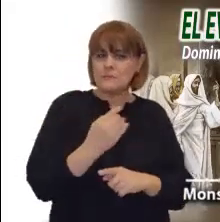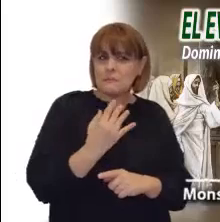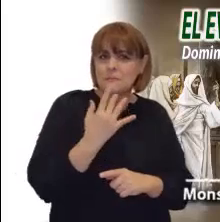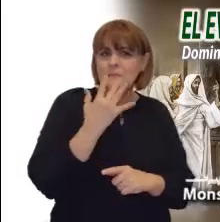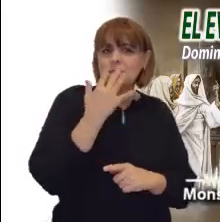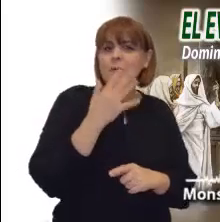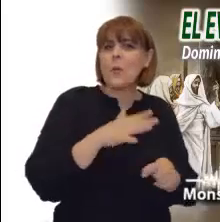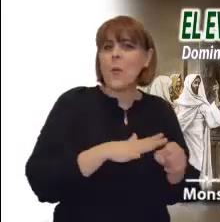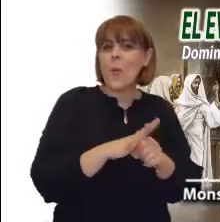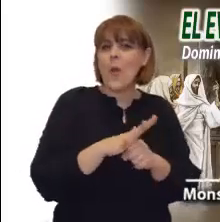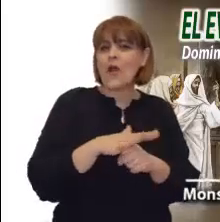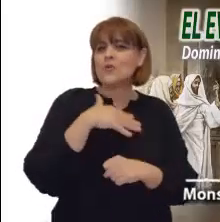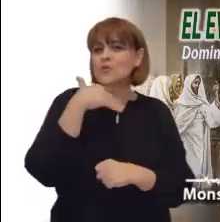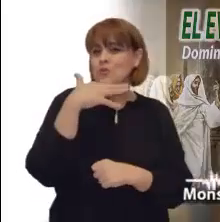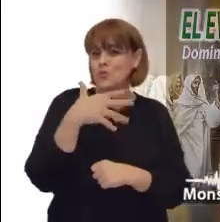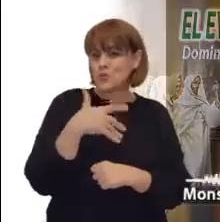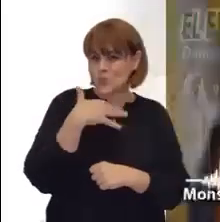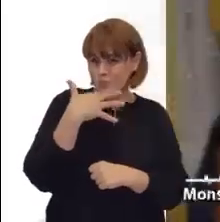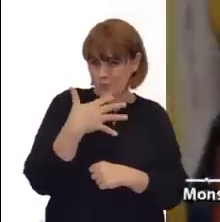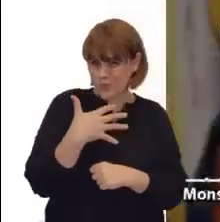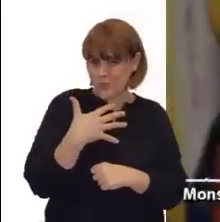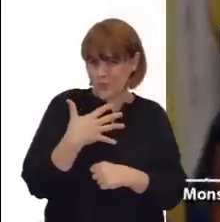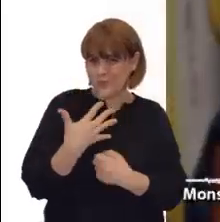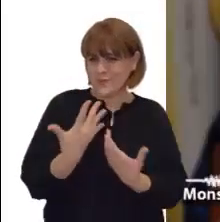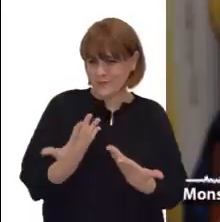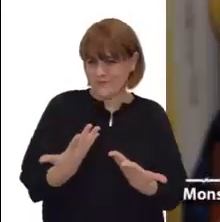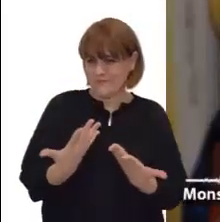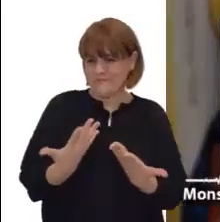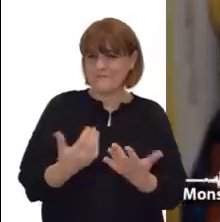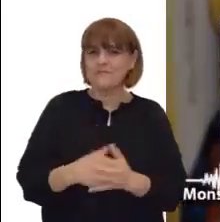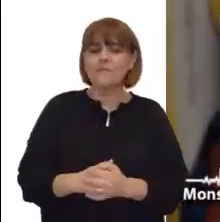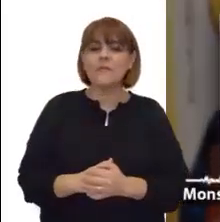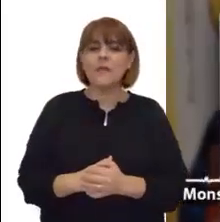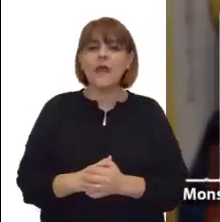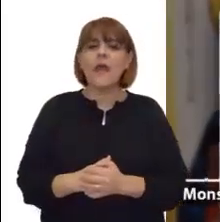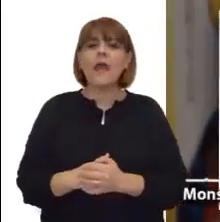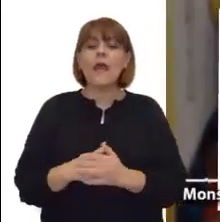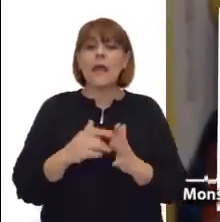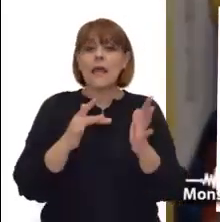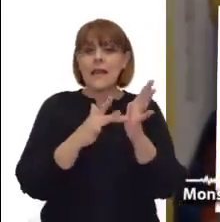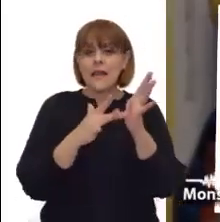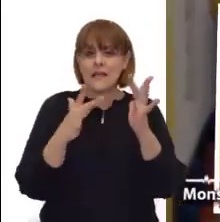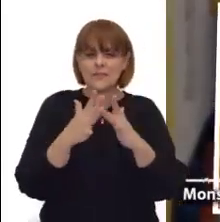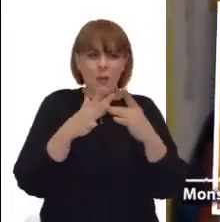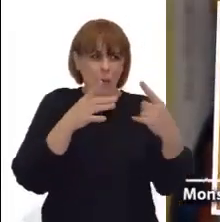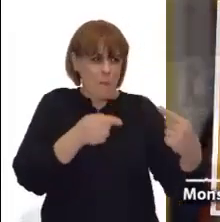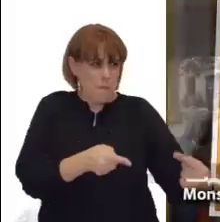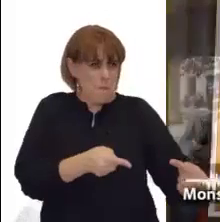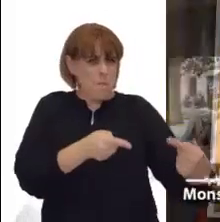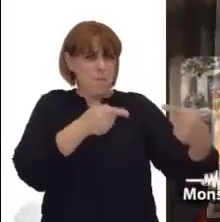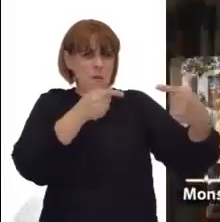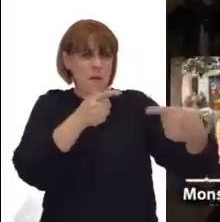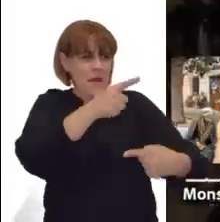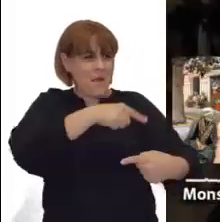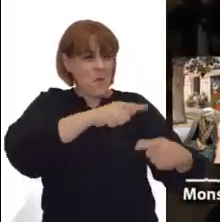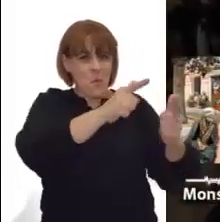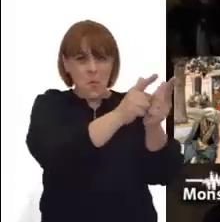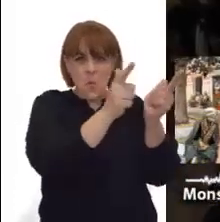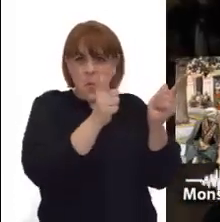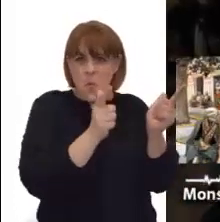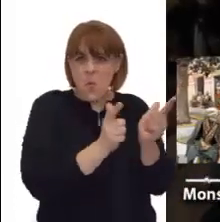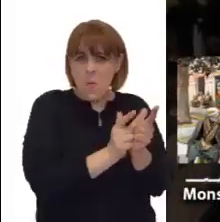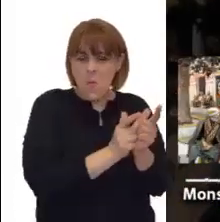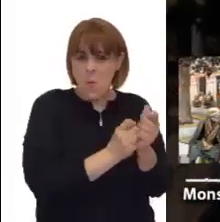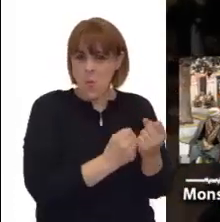maldades y disfrazar nuestro egoísmo o sirven para tenernos fieles a Dios y dar